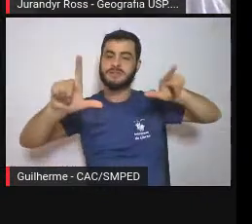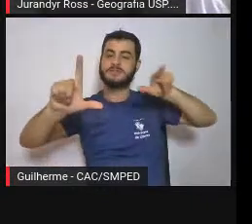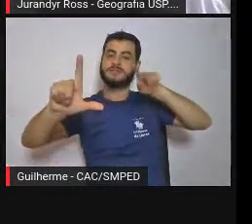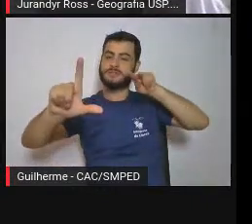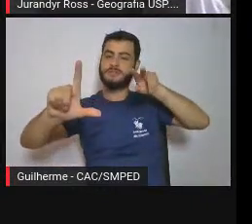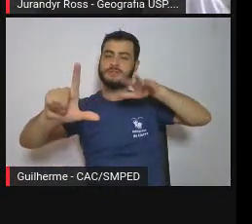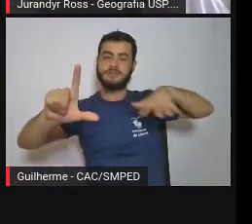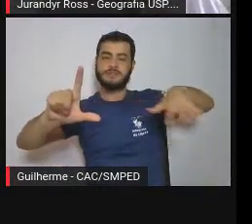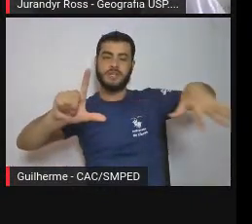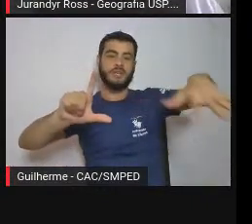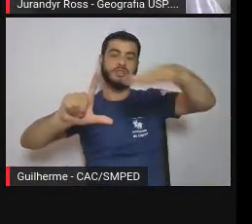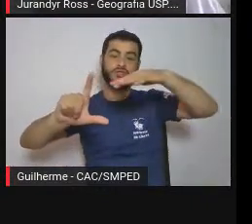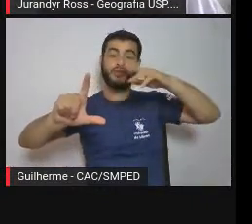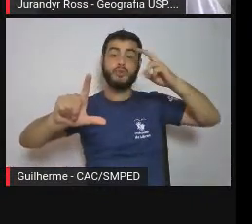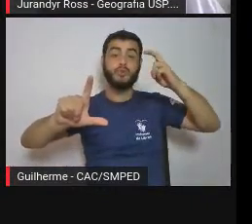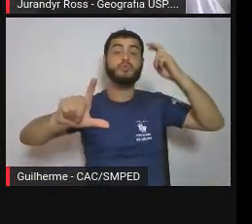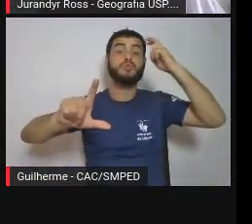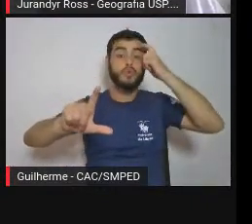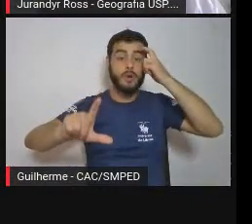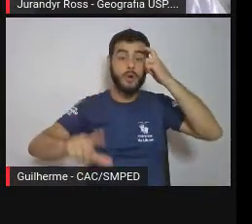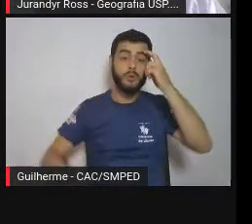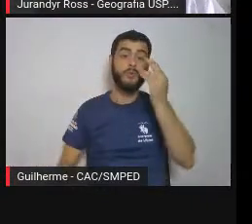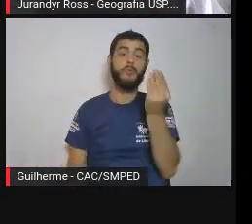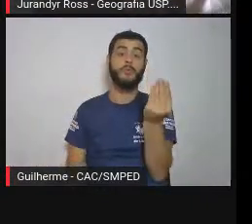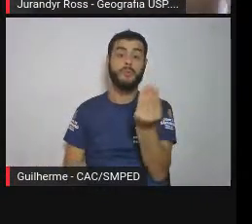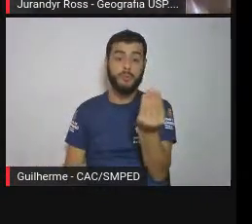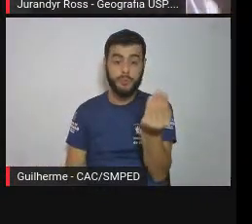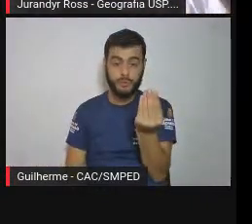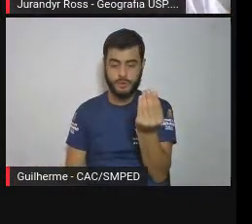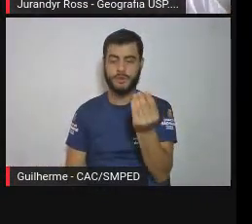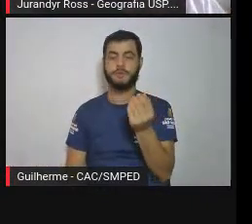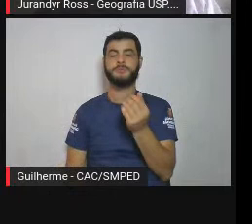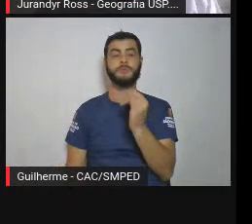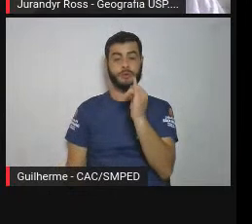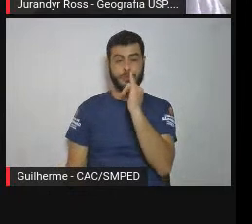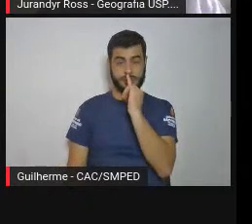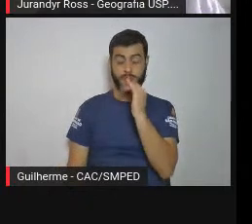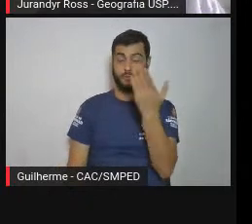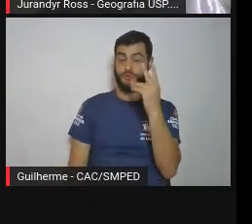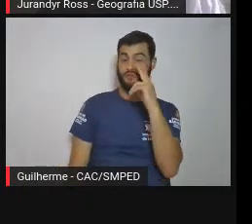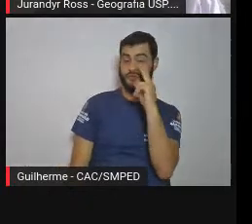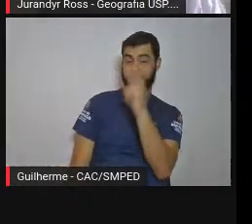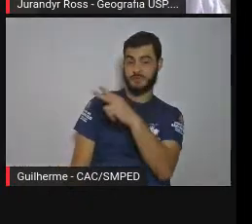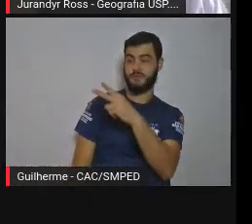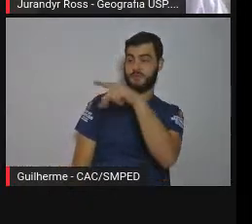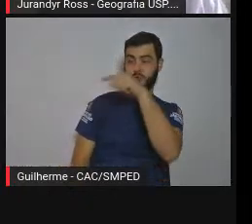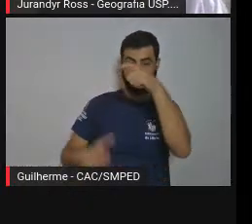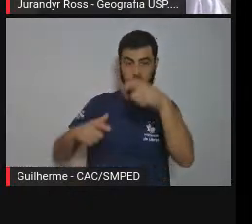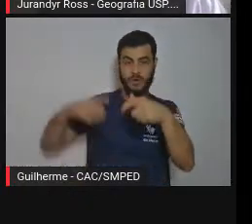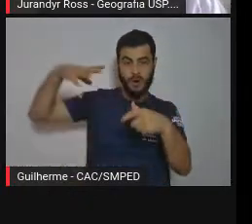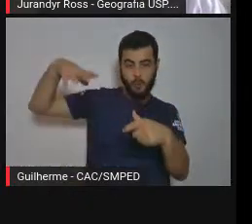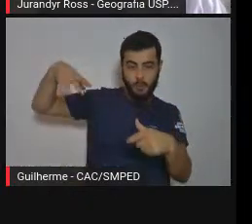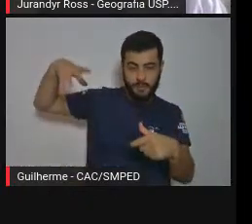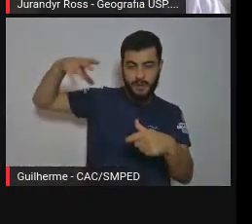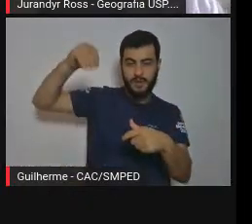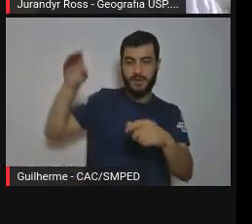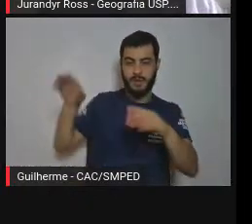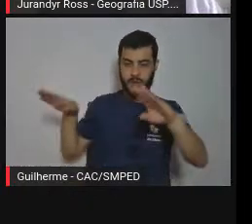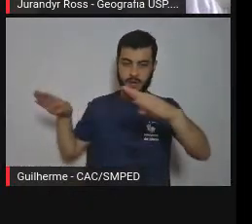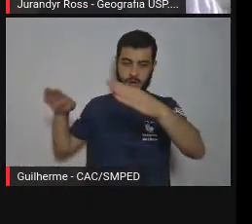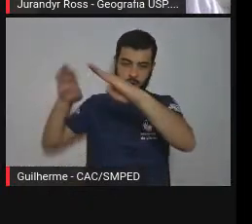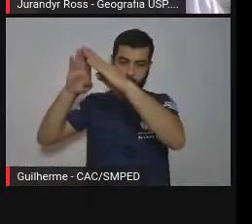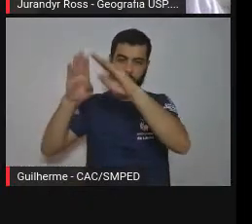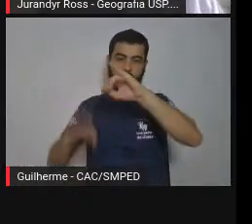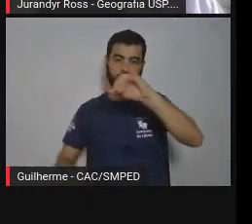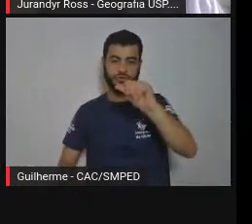inserida nela. Então, o nós temos no Pico de Jaraguá é que uma parte desse Pico de Jaraguá ainda podemos chamar de paisagem